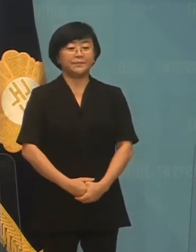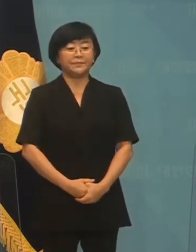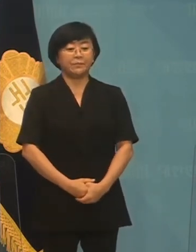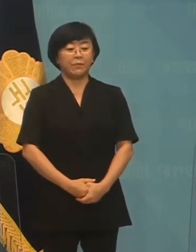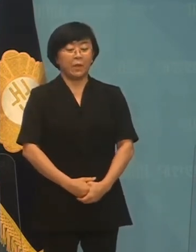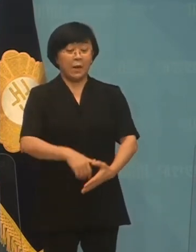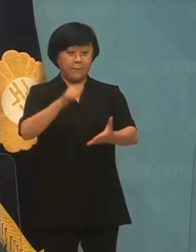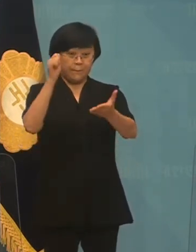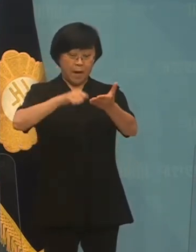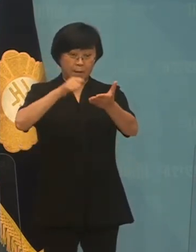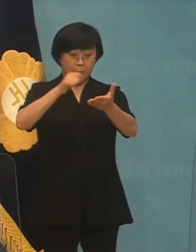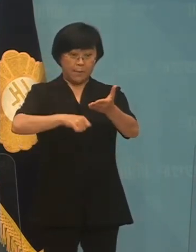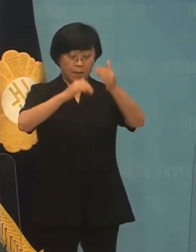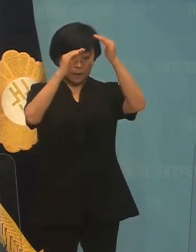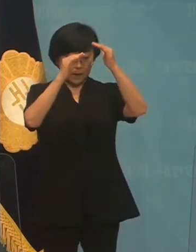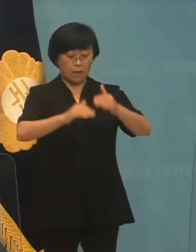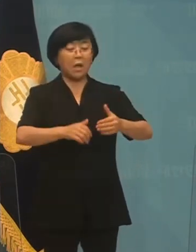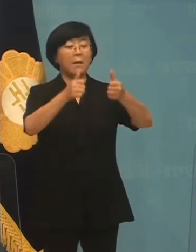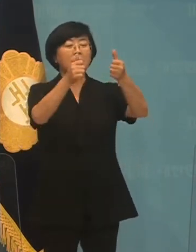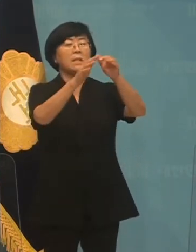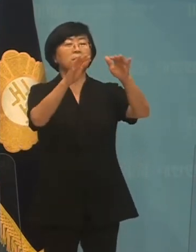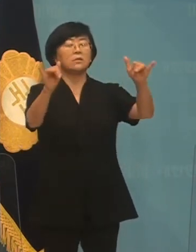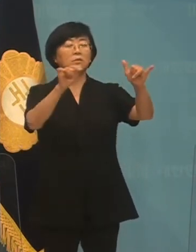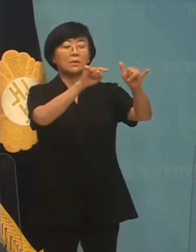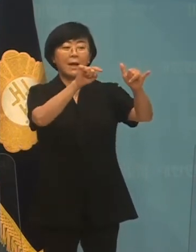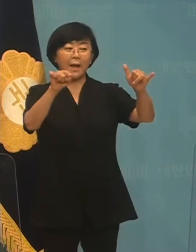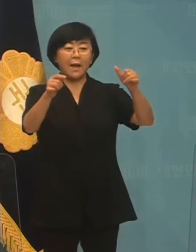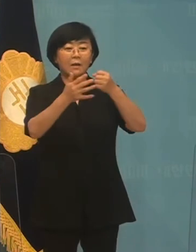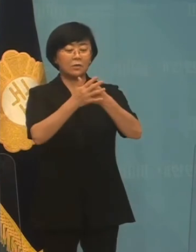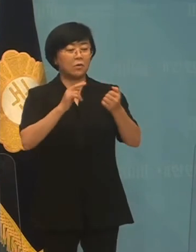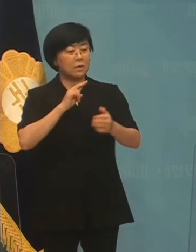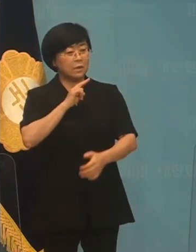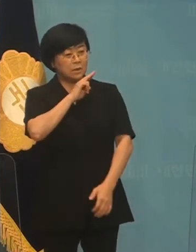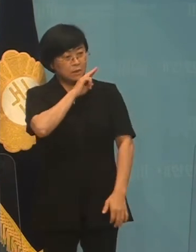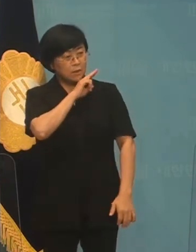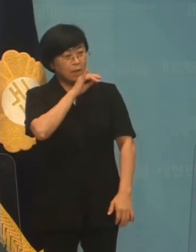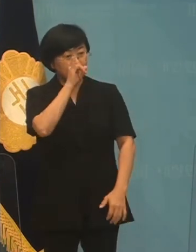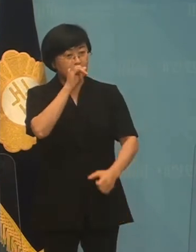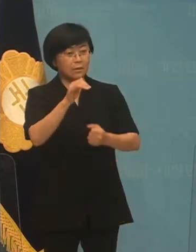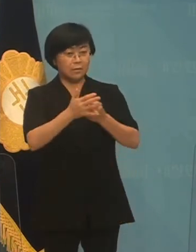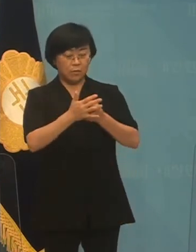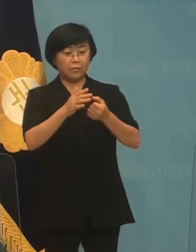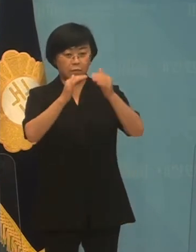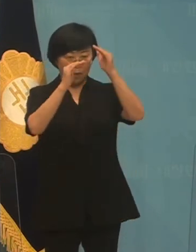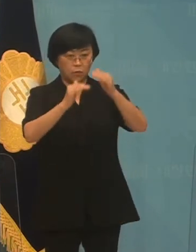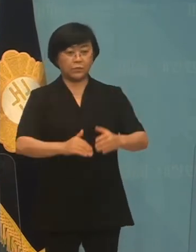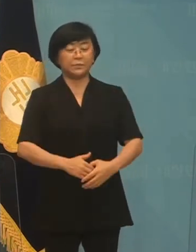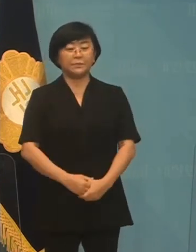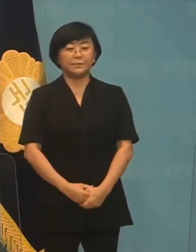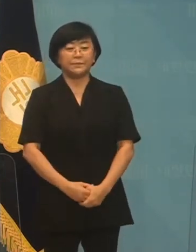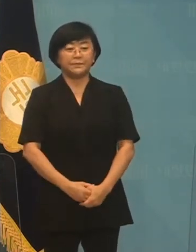판결 내용에 대해 판사들도 의아해했던 비교상법의 전형적인 판결로 꼽힙니다.